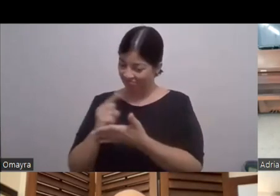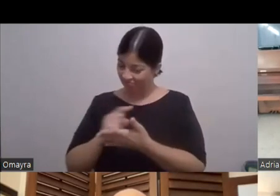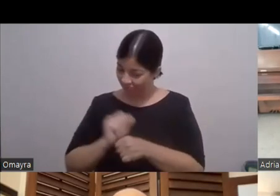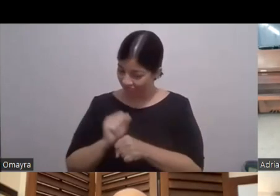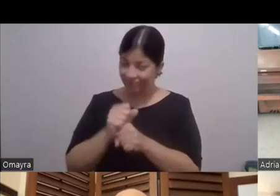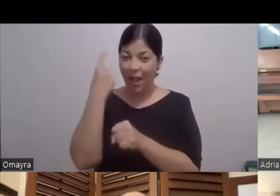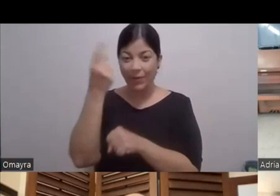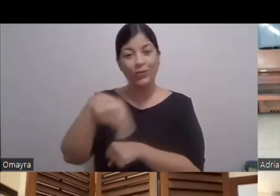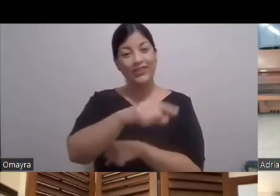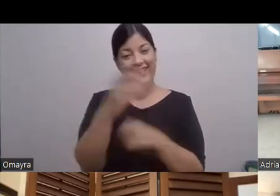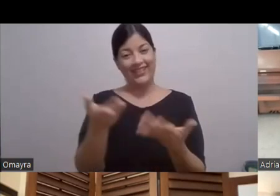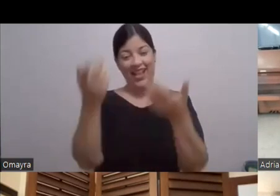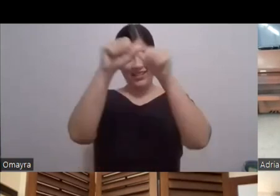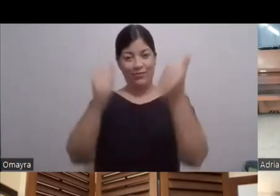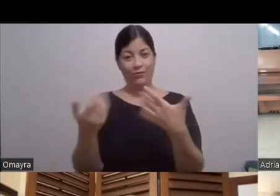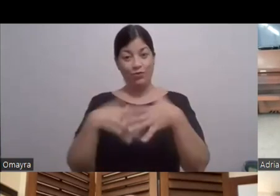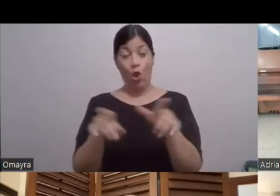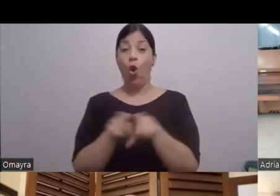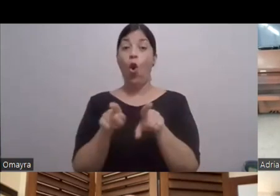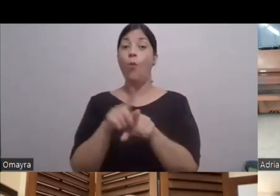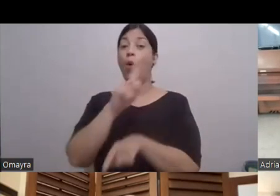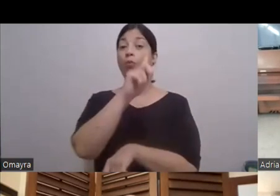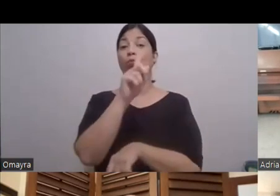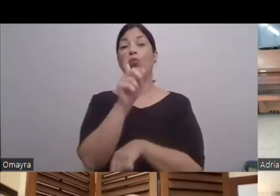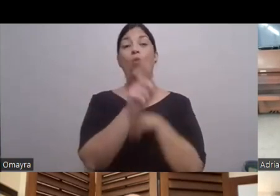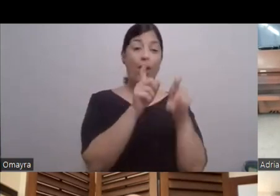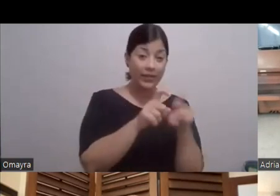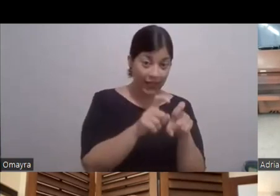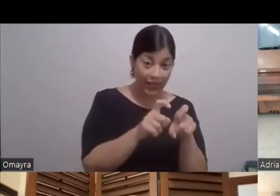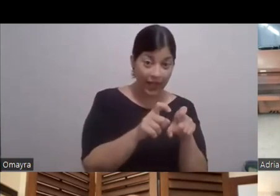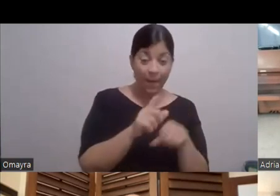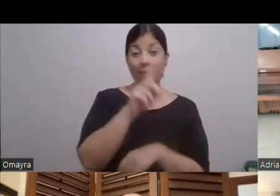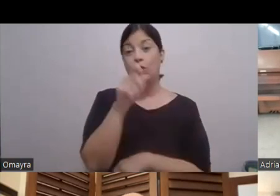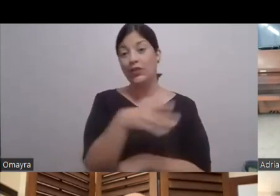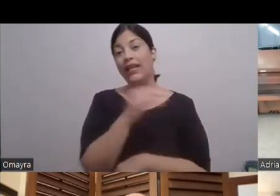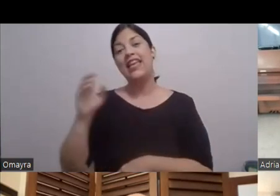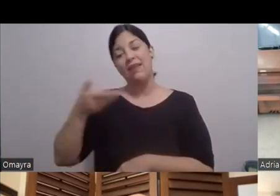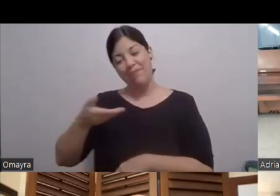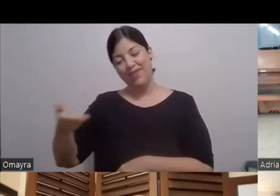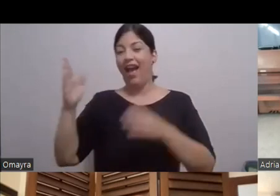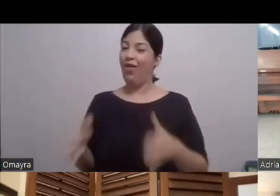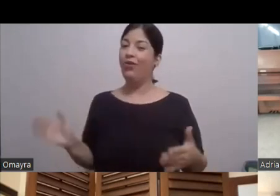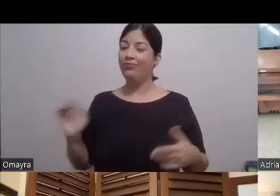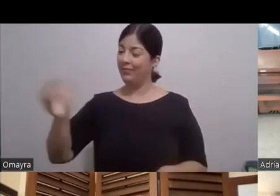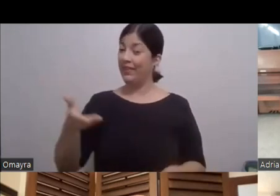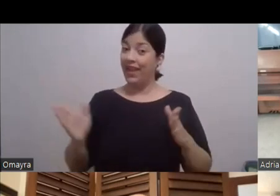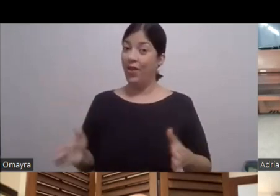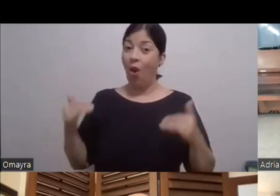Como la encuesta Y la pregunta Y el invitado Que tenemos En este episodio Con esto Que no